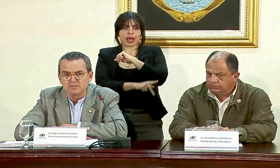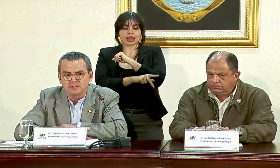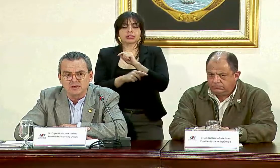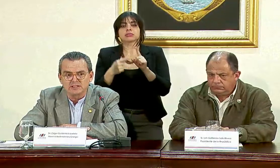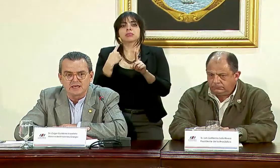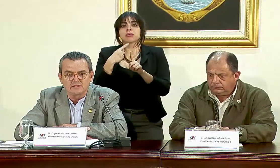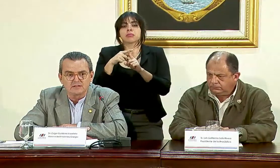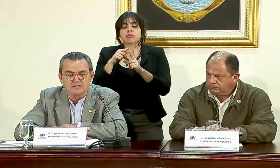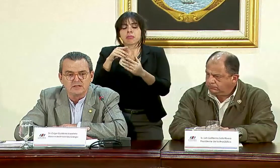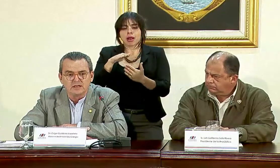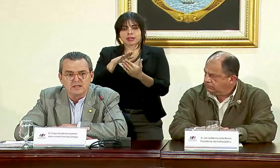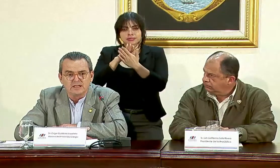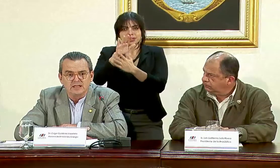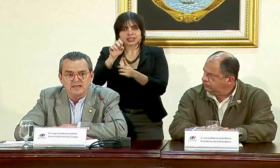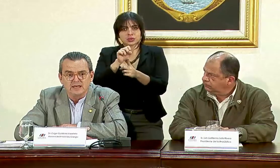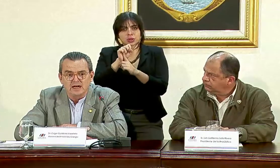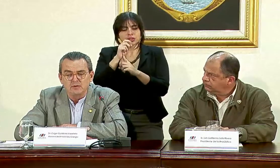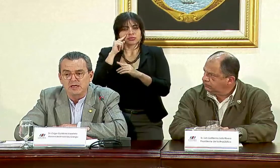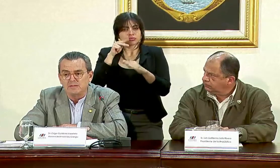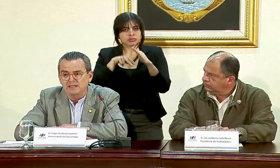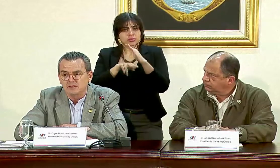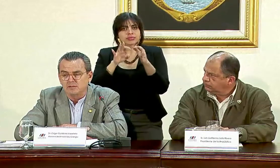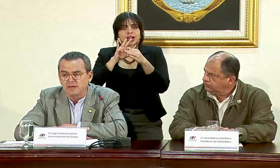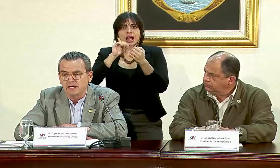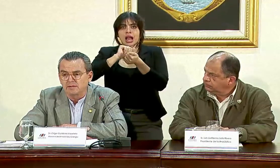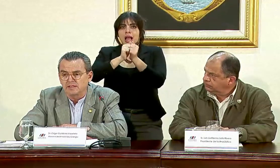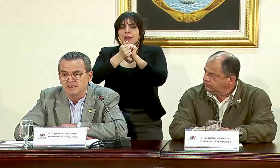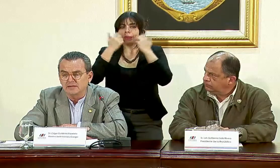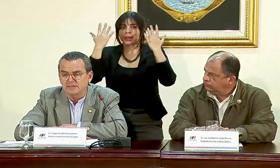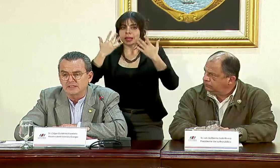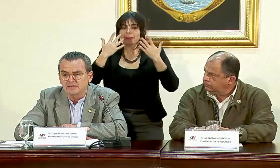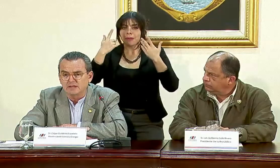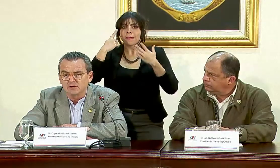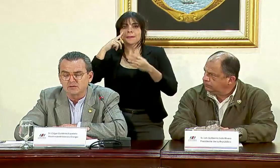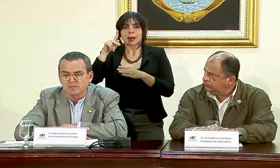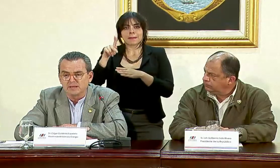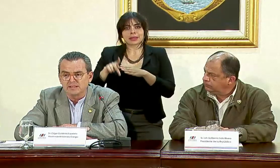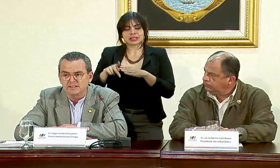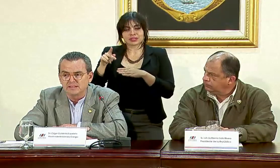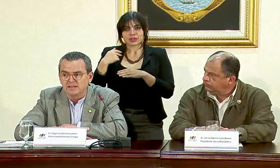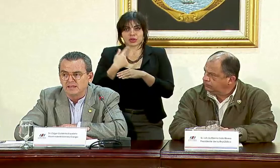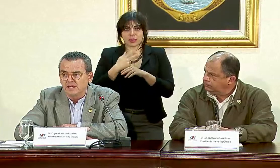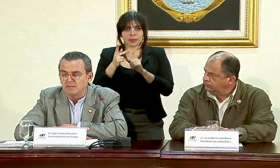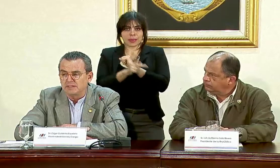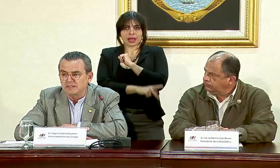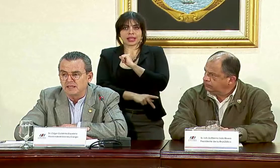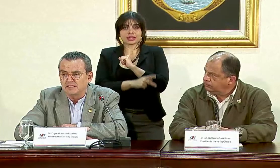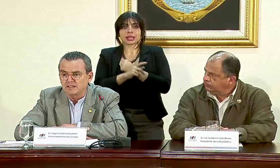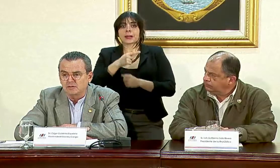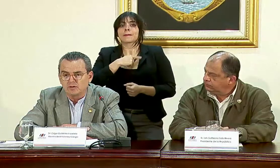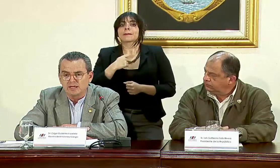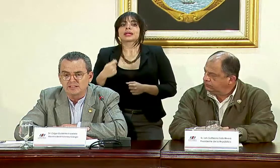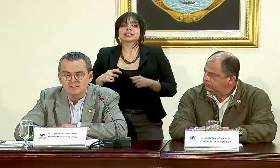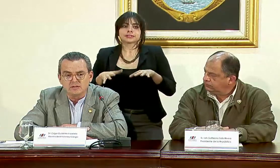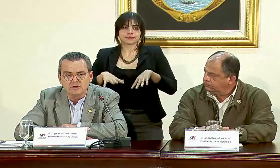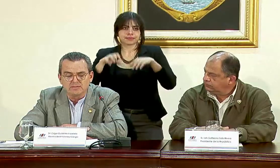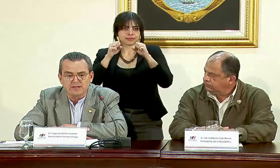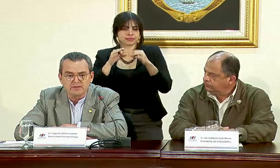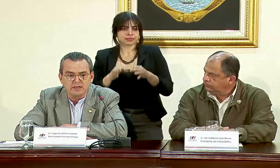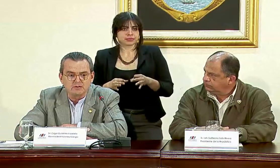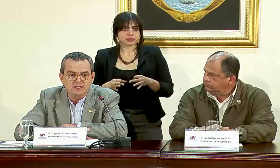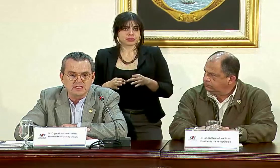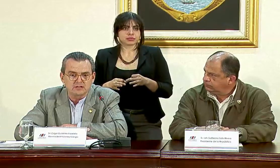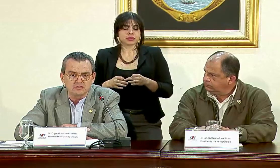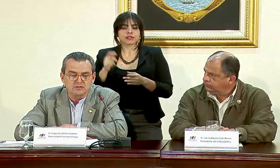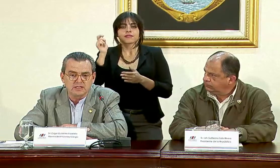que estábamos visualizando de cambio climático para la vertiente pacífica de nuestro país, el presidente tomó la decisión